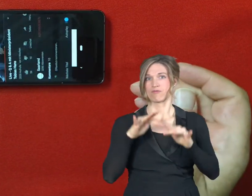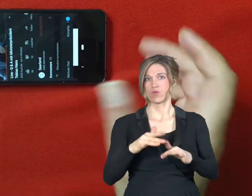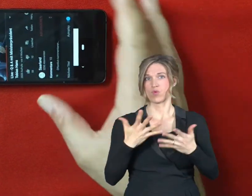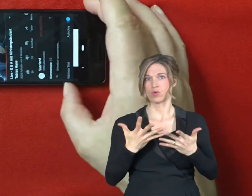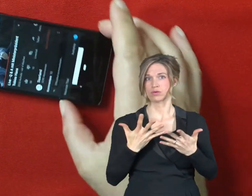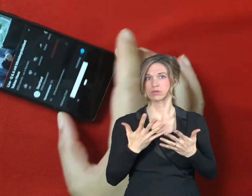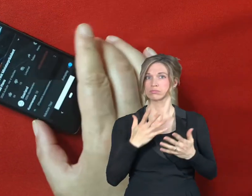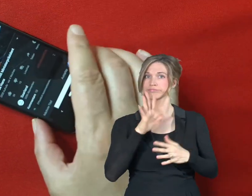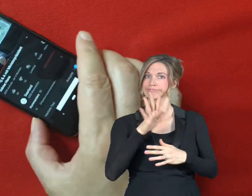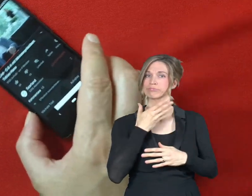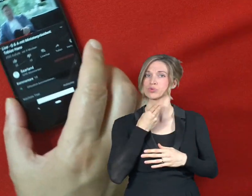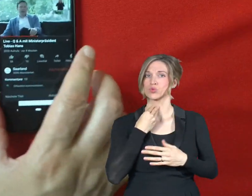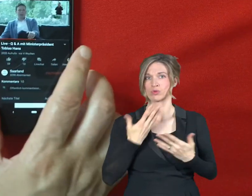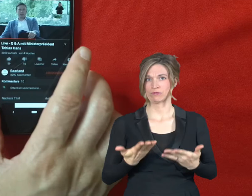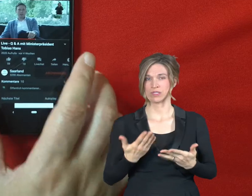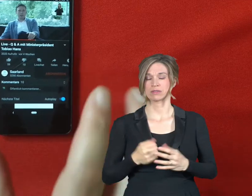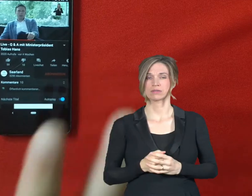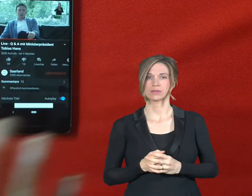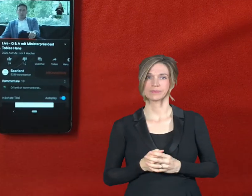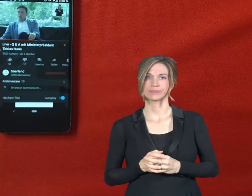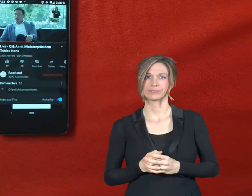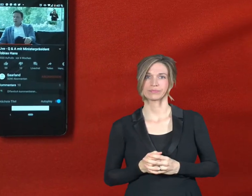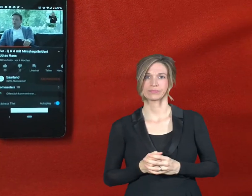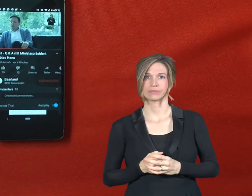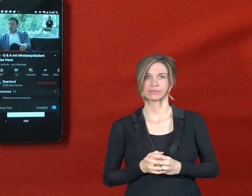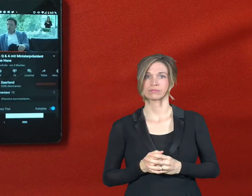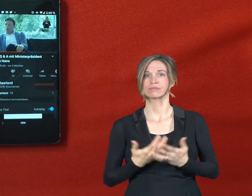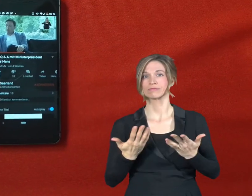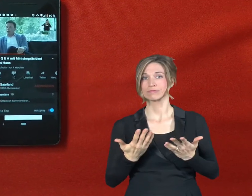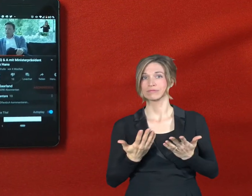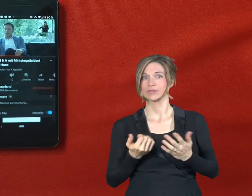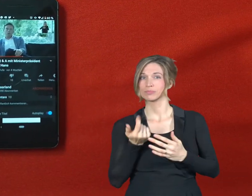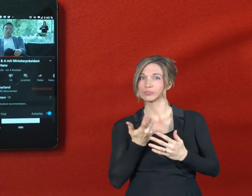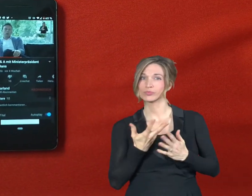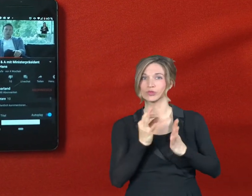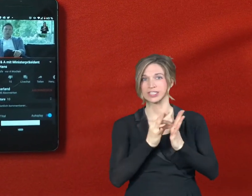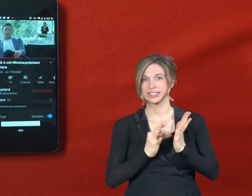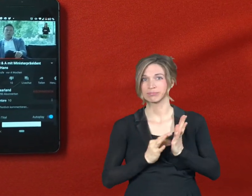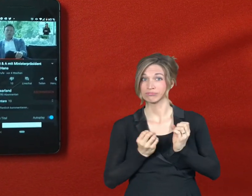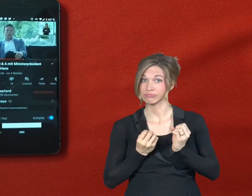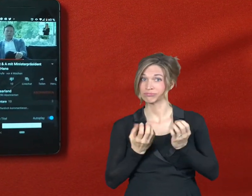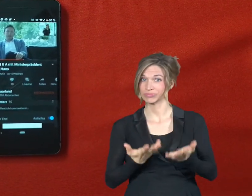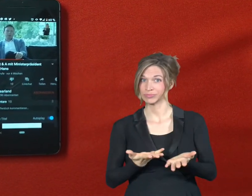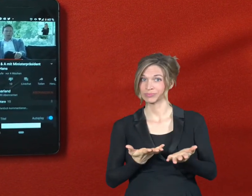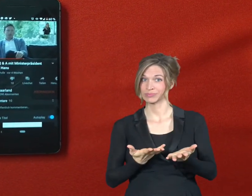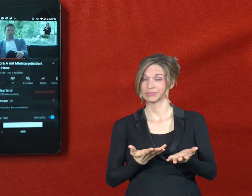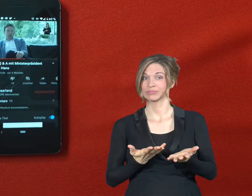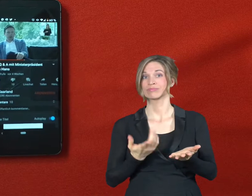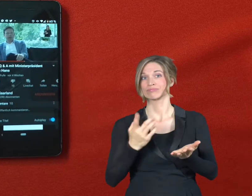ich sagen, haben Sie doch schon so paar kleine Tipps und Tricks beim Smartphone, wie Sie